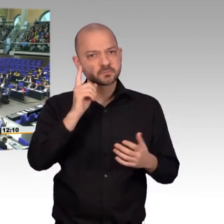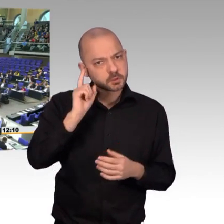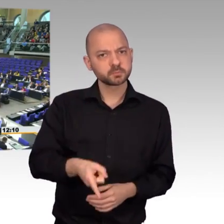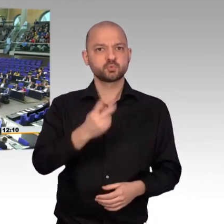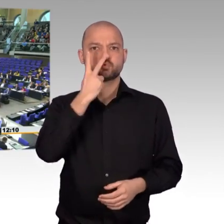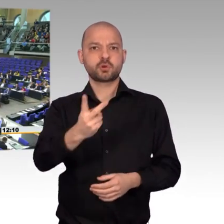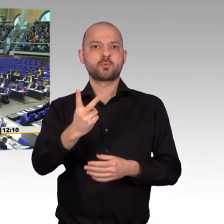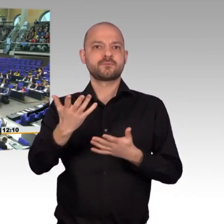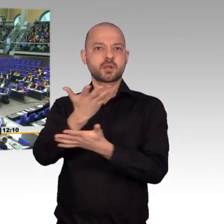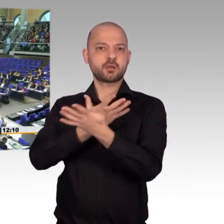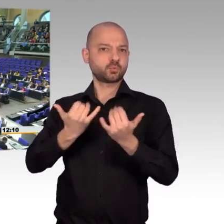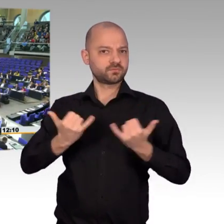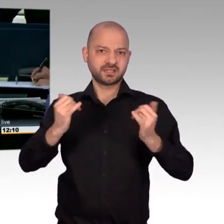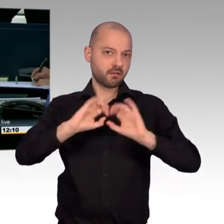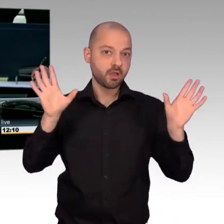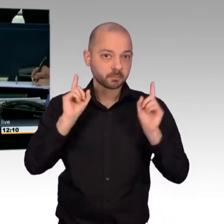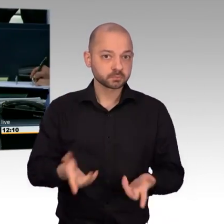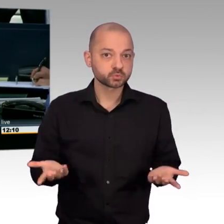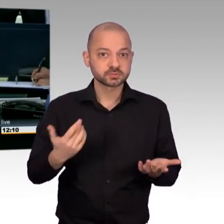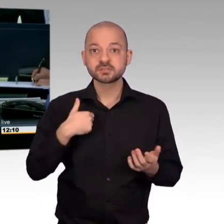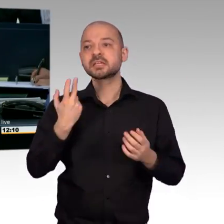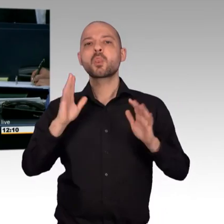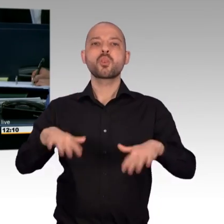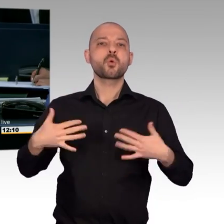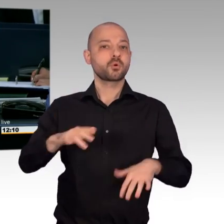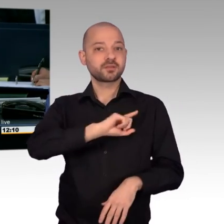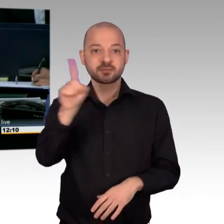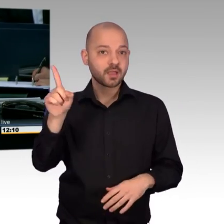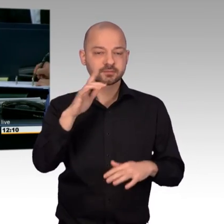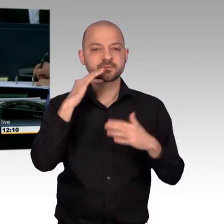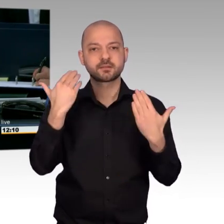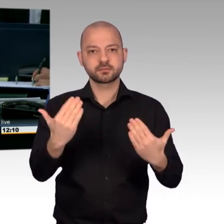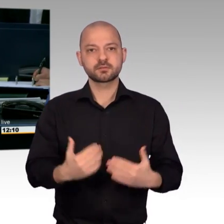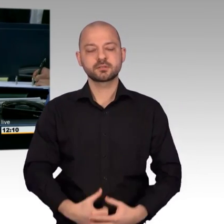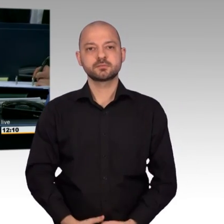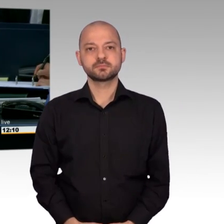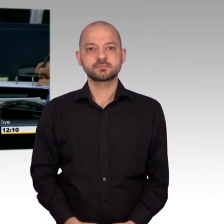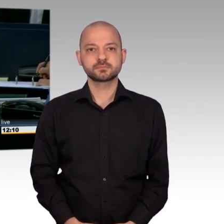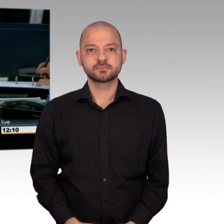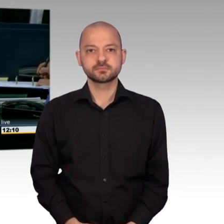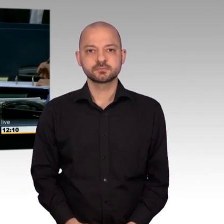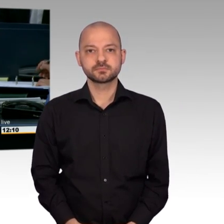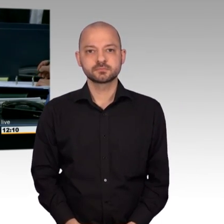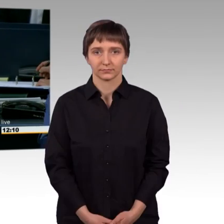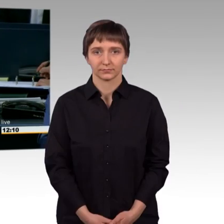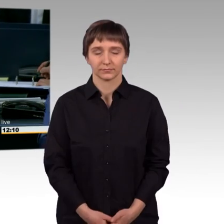Herzlichen Dank, Frau Kollegin Heinrich. Das war eine Punktlandung. Als nächster Redner der Kollege Alexander Radwan für die CDU und CSU.